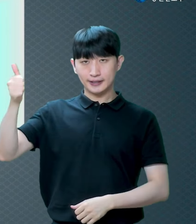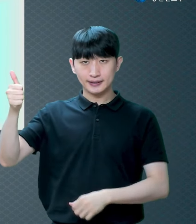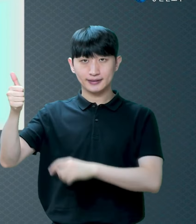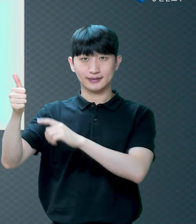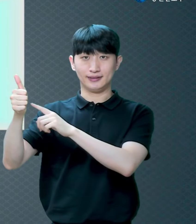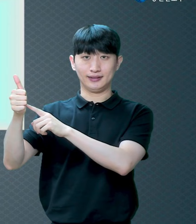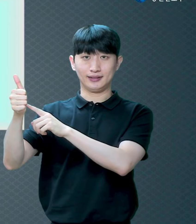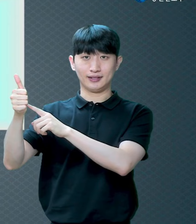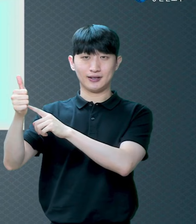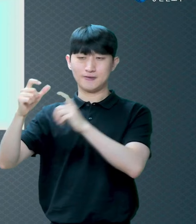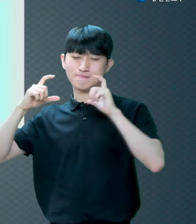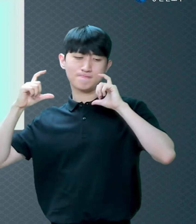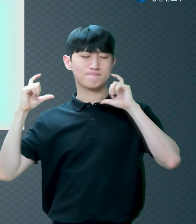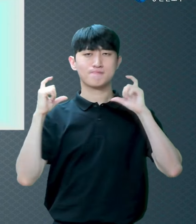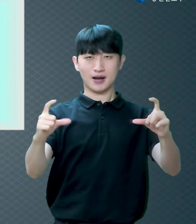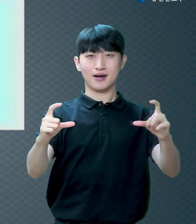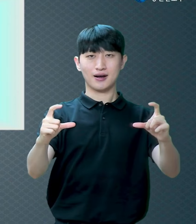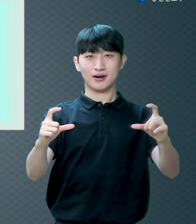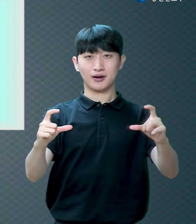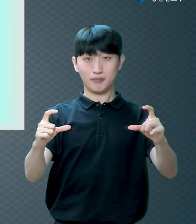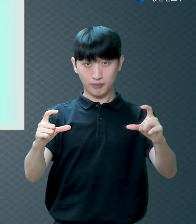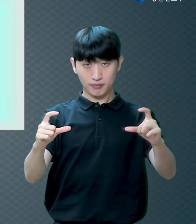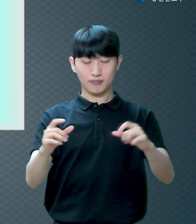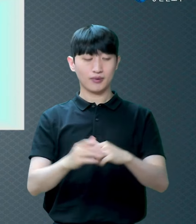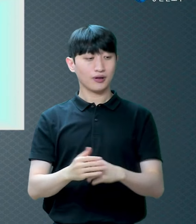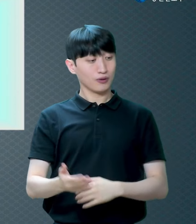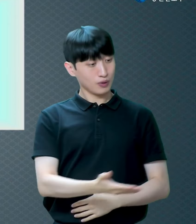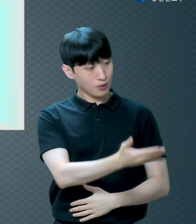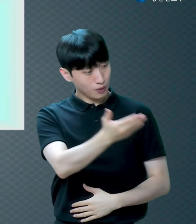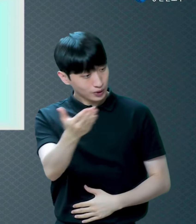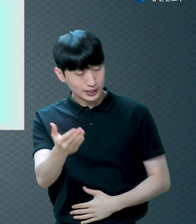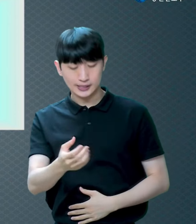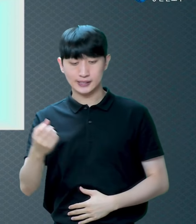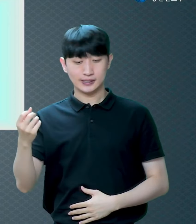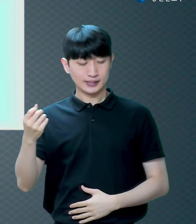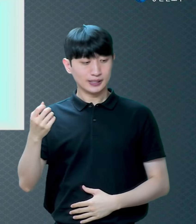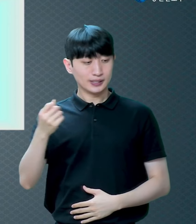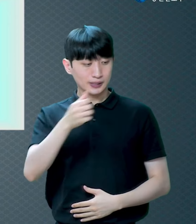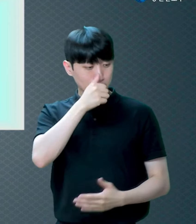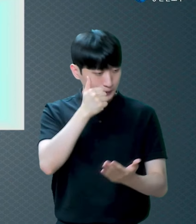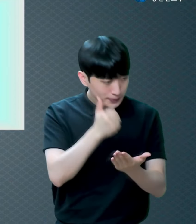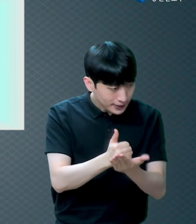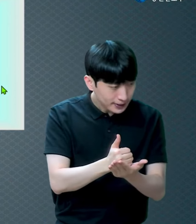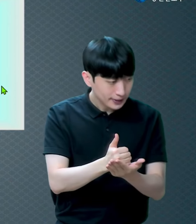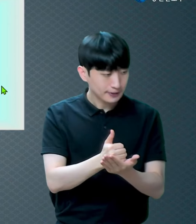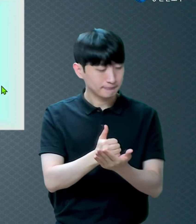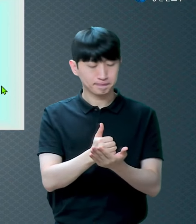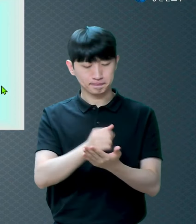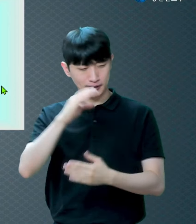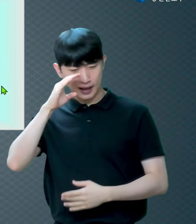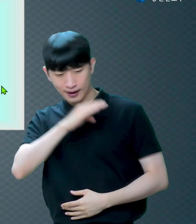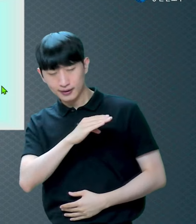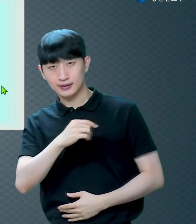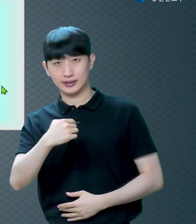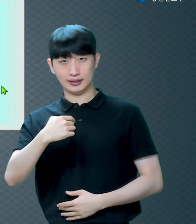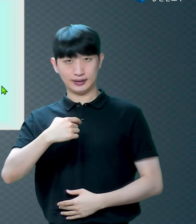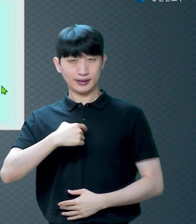뭐라고? 다시는 너의 죄와 불법 기억 안 하겠다고